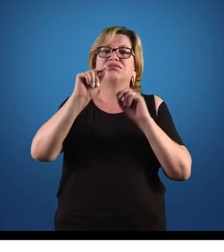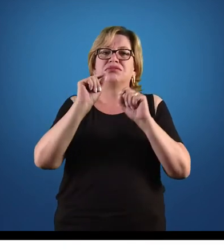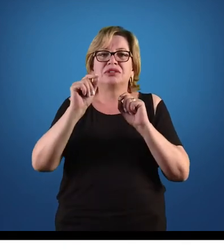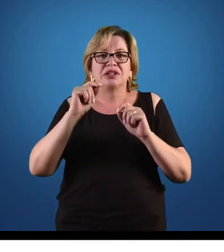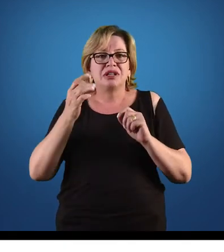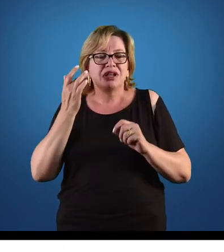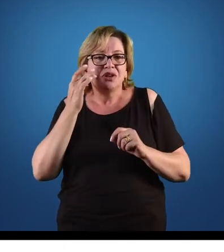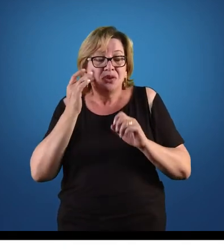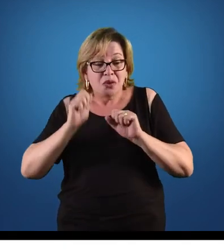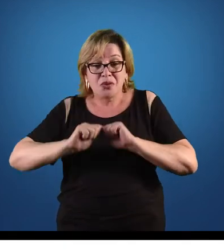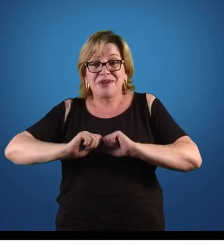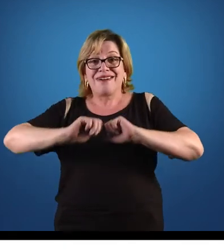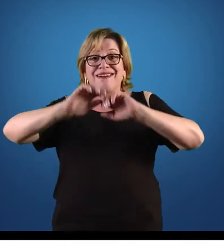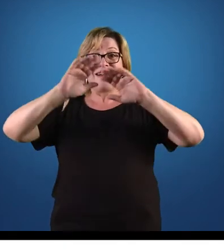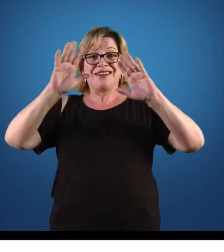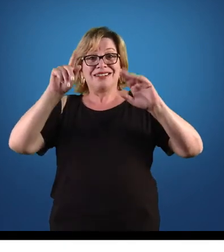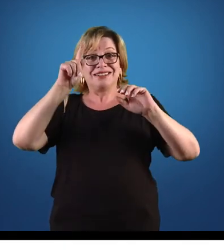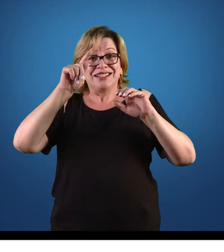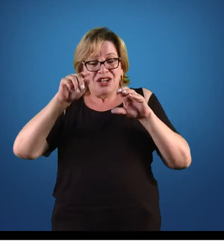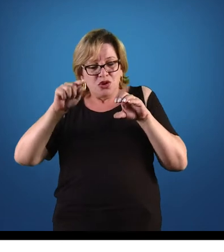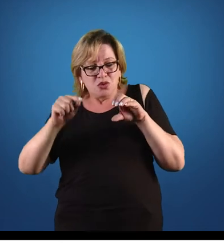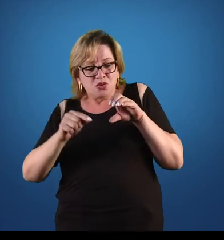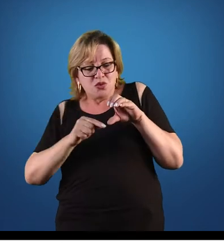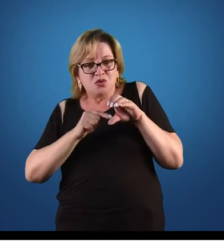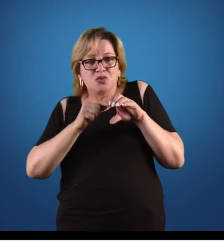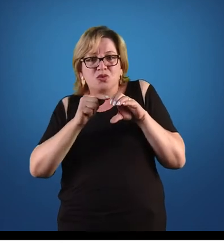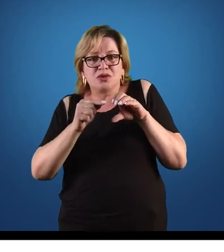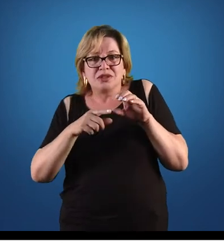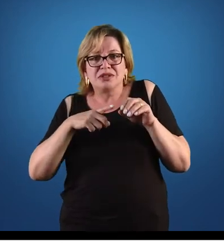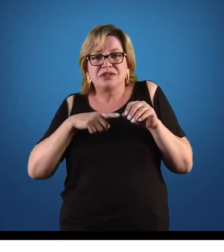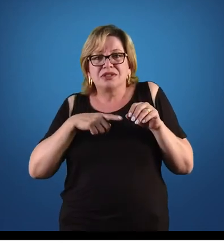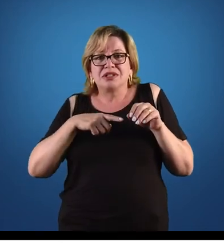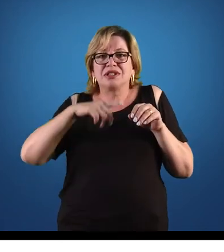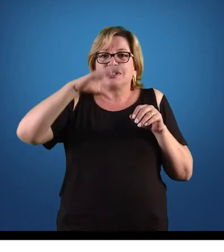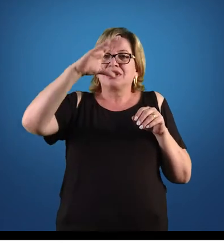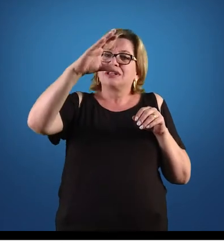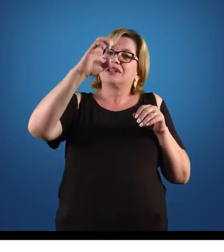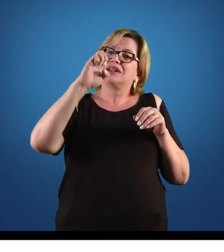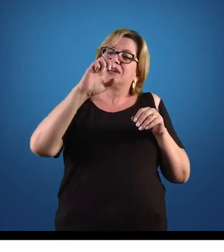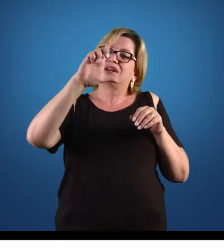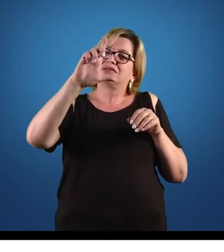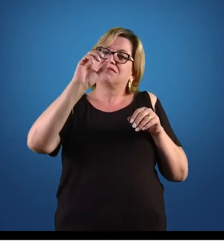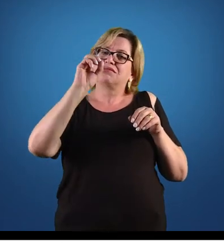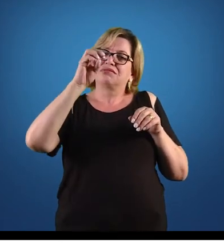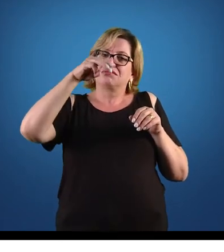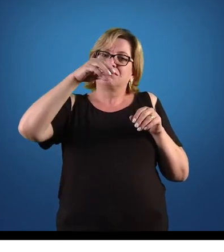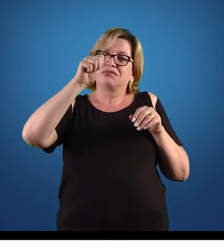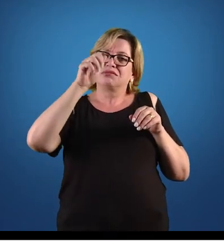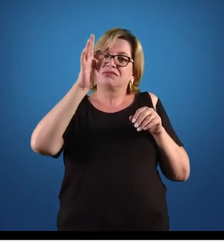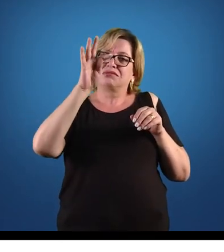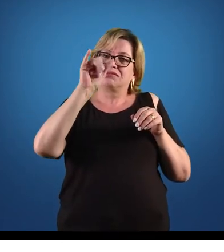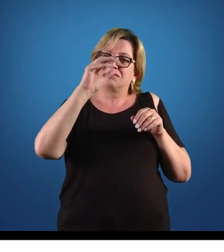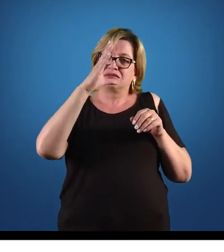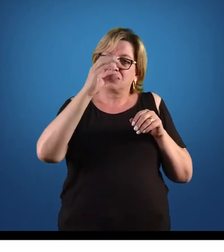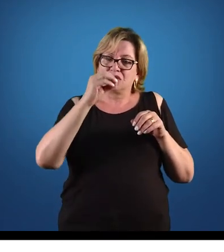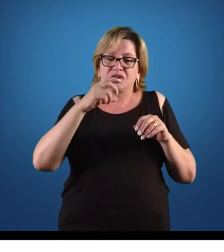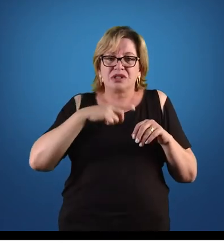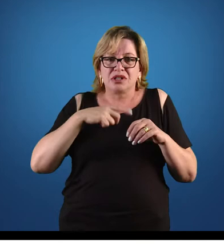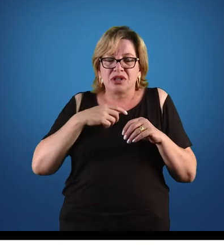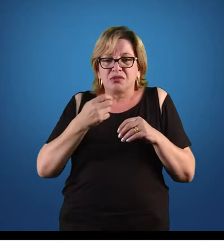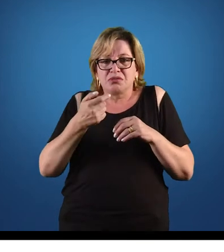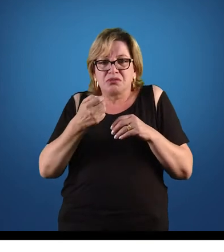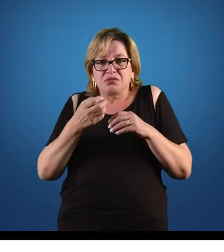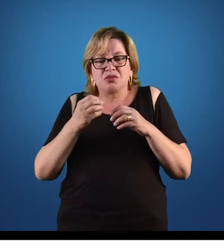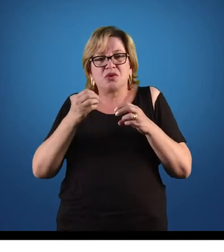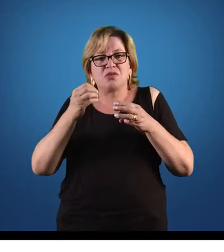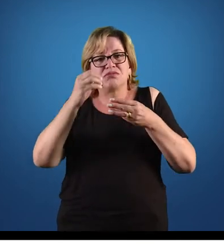azul claro, esse espaço grande aqui é uma cavidade preenchida por líquido celomático. Esse líquido também tem poucas células, ele não precisa ser